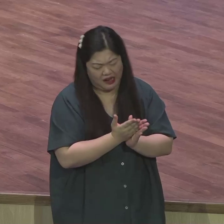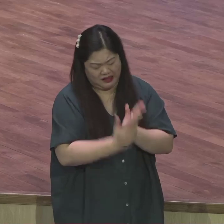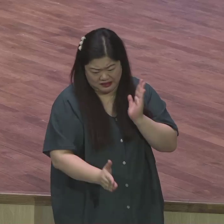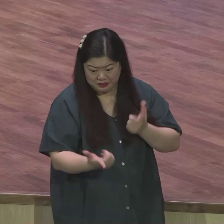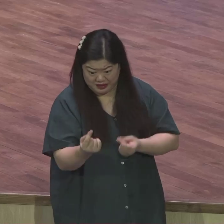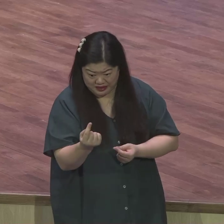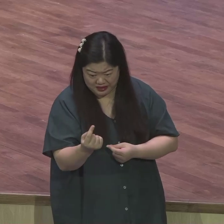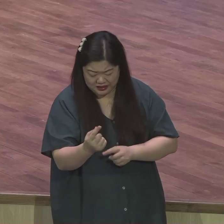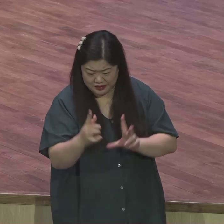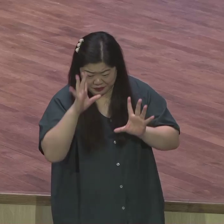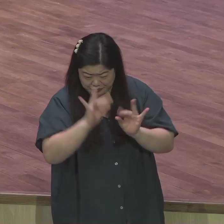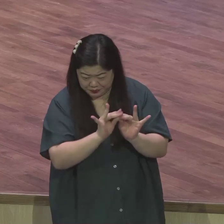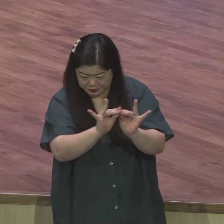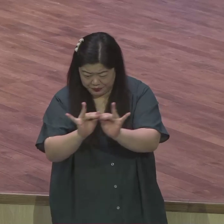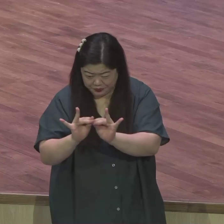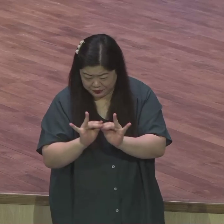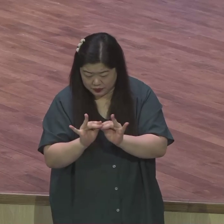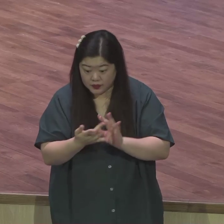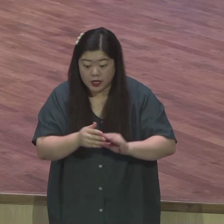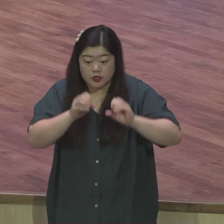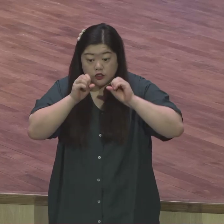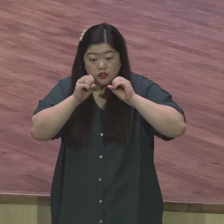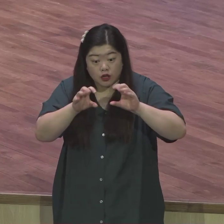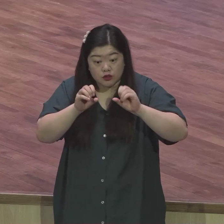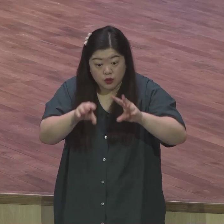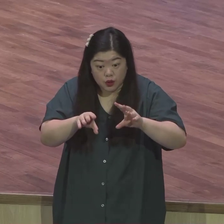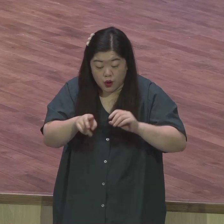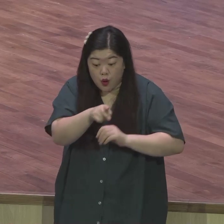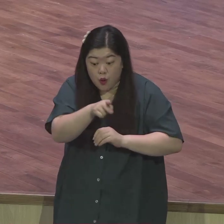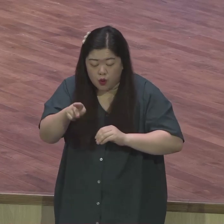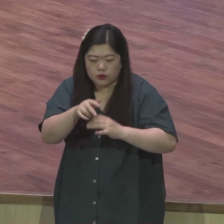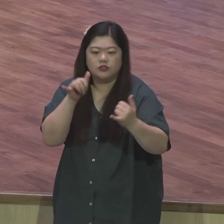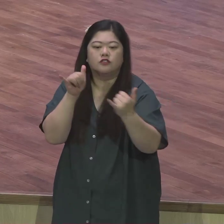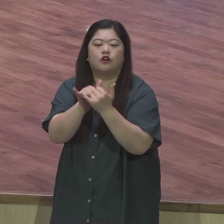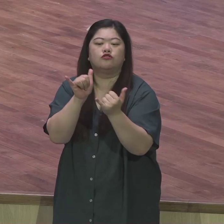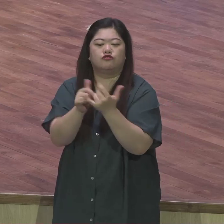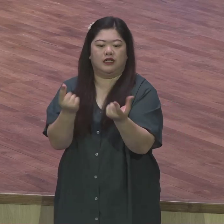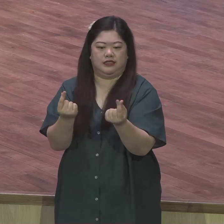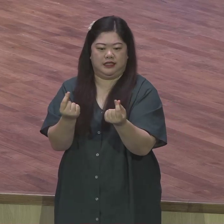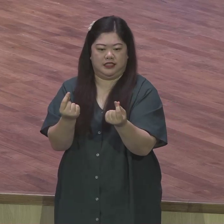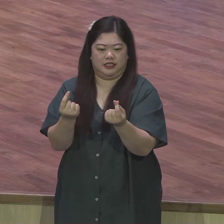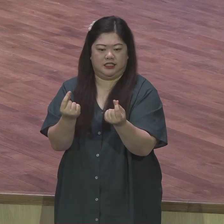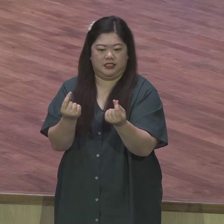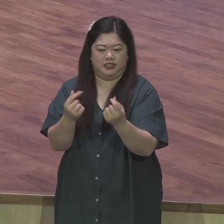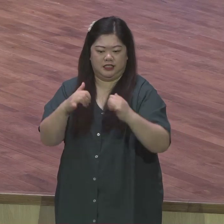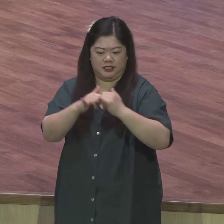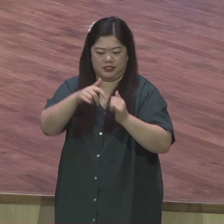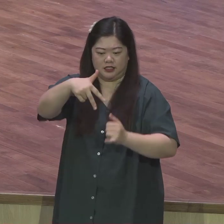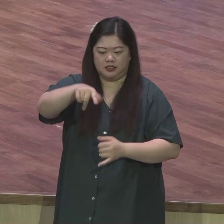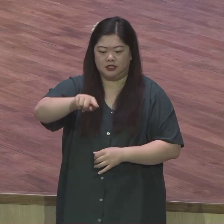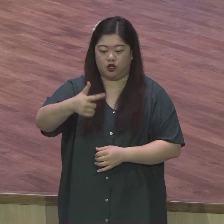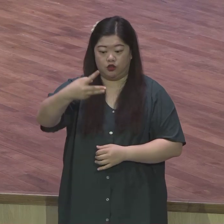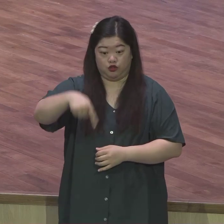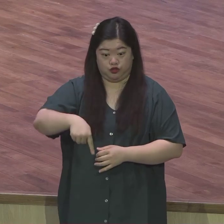전도는 단순한 것이 아니다 전도는 전투다 그래서 전도는 전투다라는 그러한